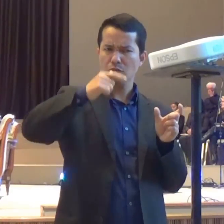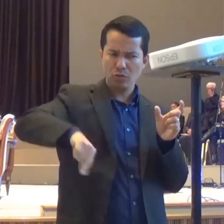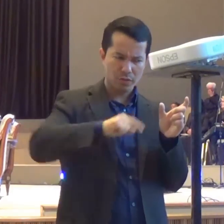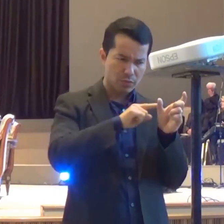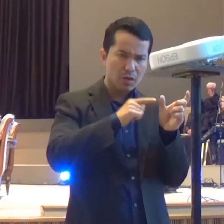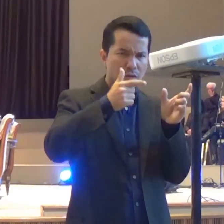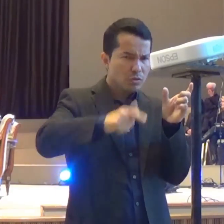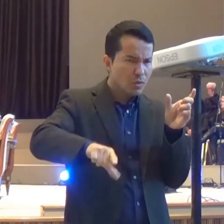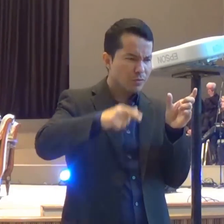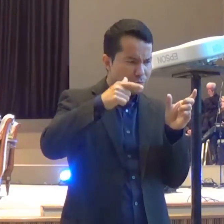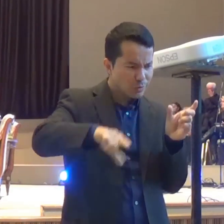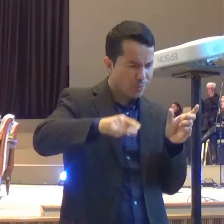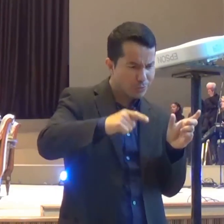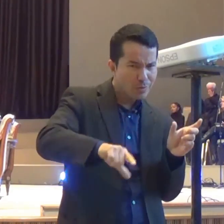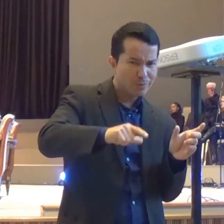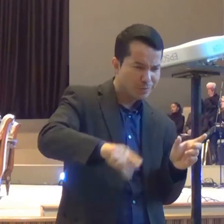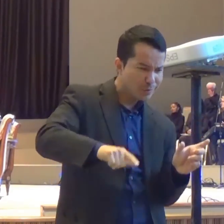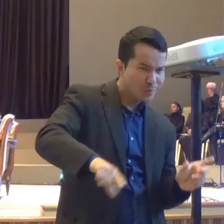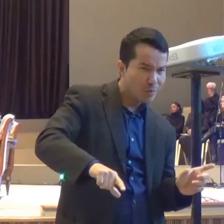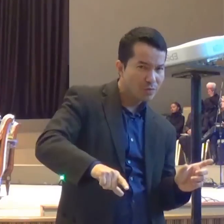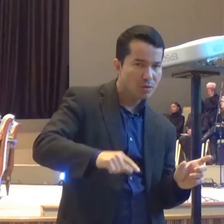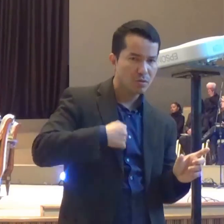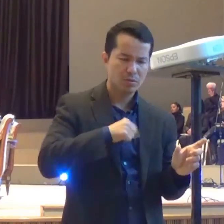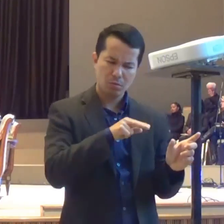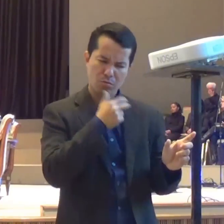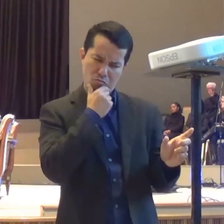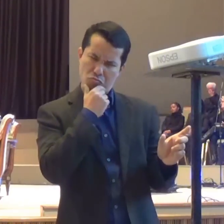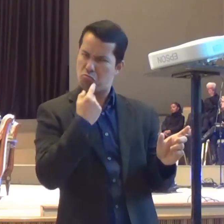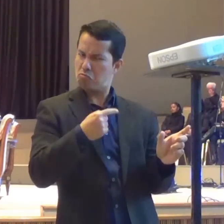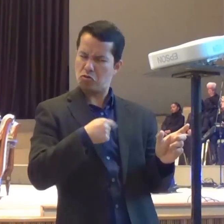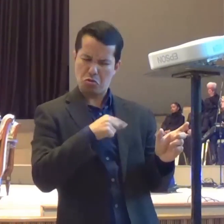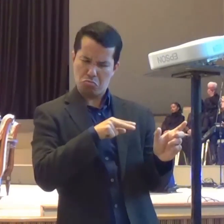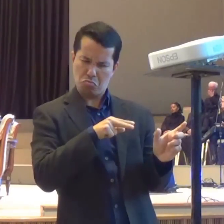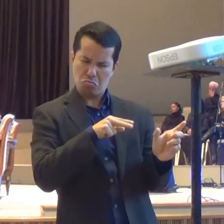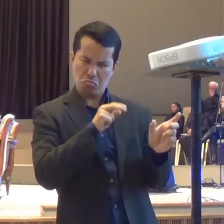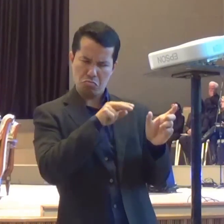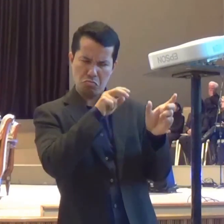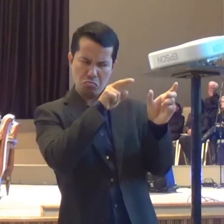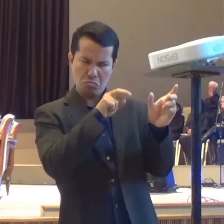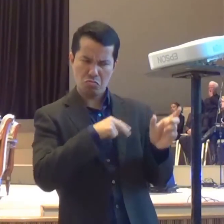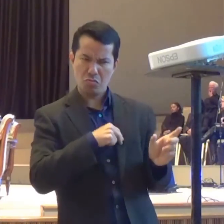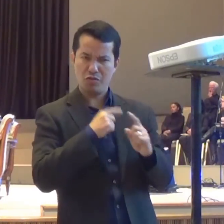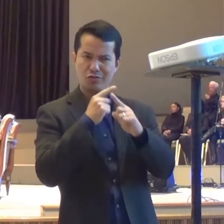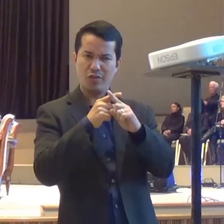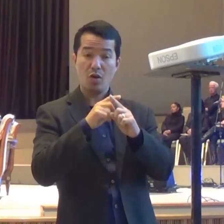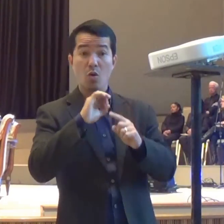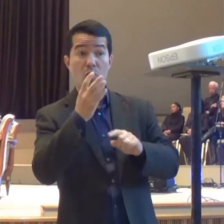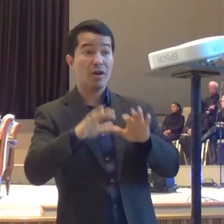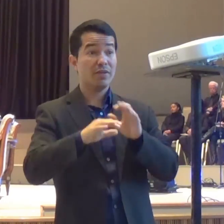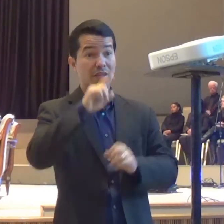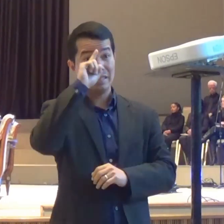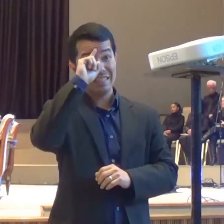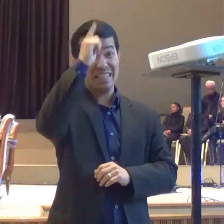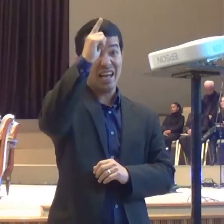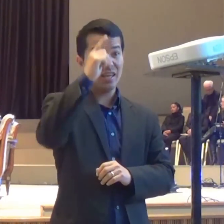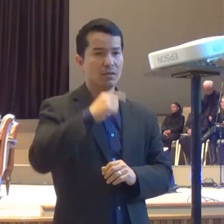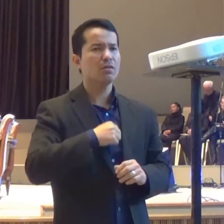quantas vezes uma palavra é repetida Ou quantas vezes uma ideia com outras palavras